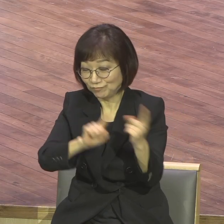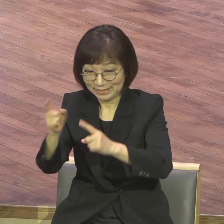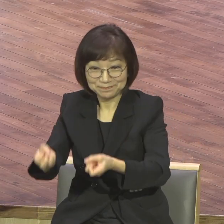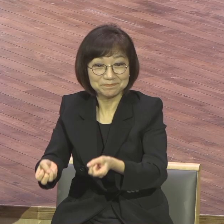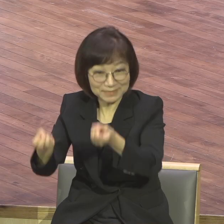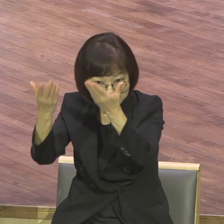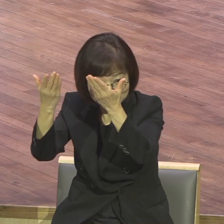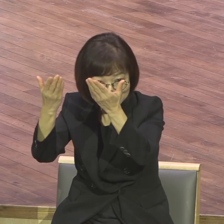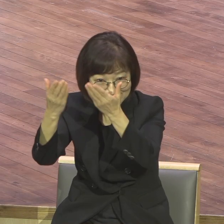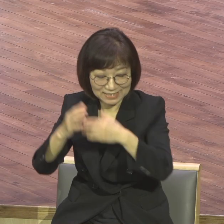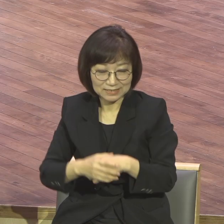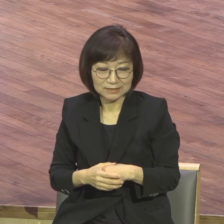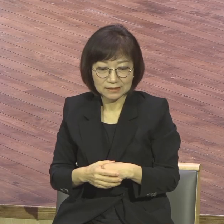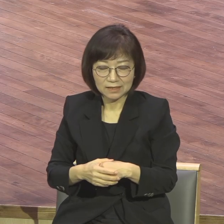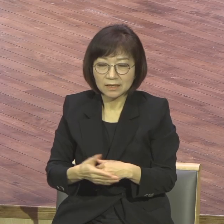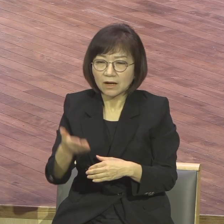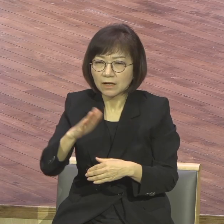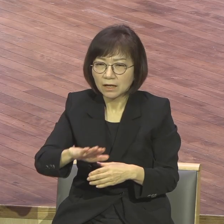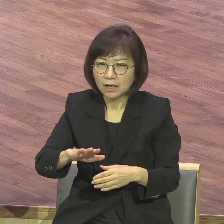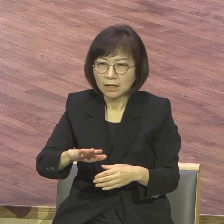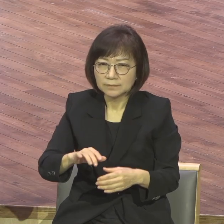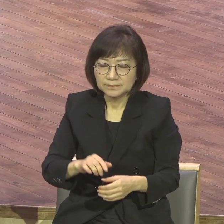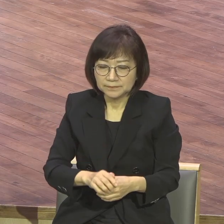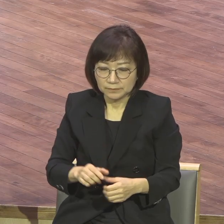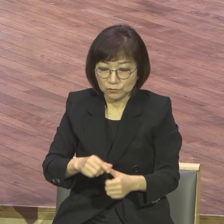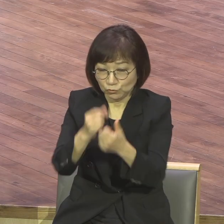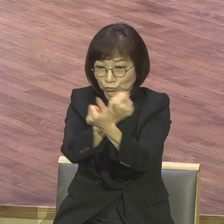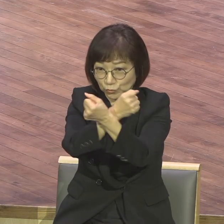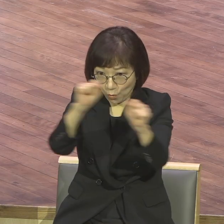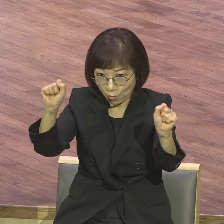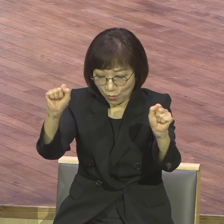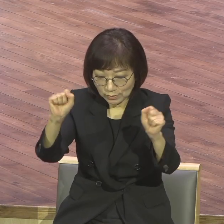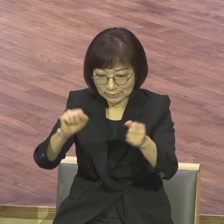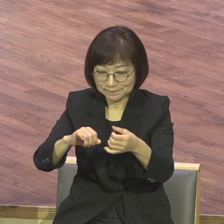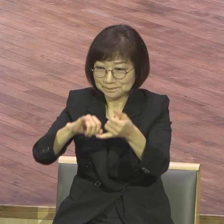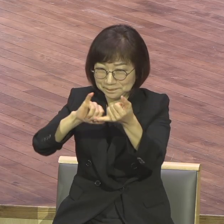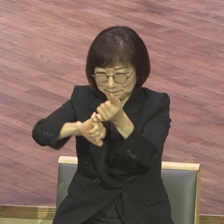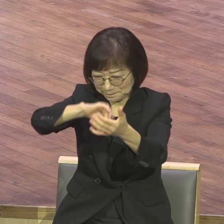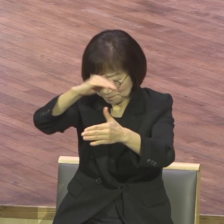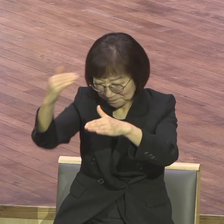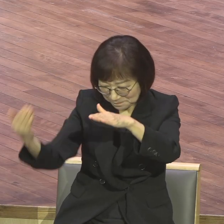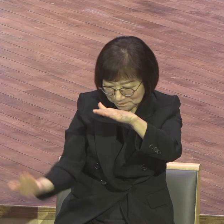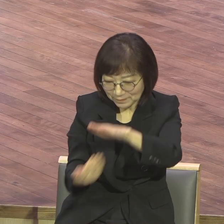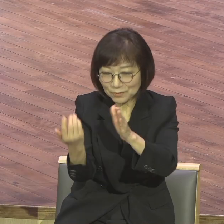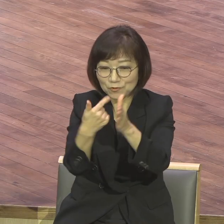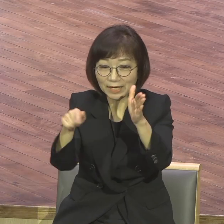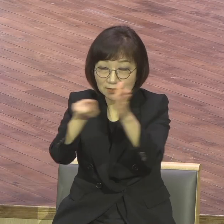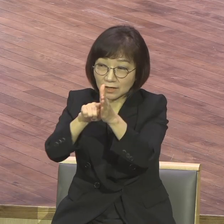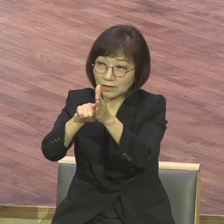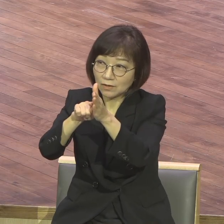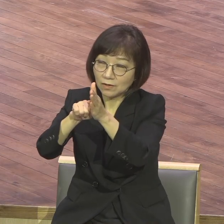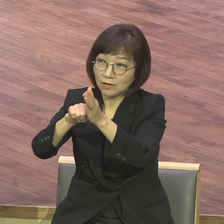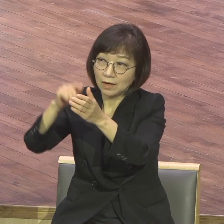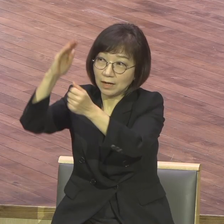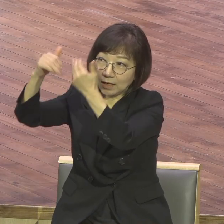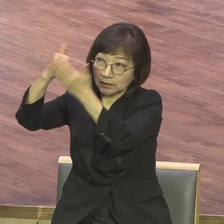성취를 위해서 하나님의 아들인 예수님이 이 땅에 반드시